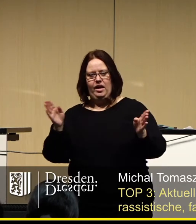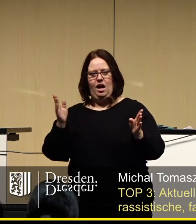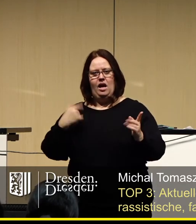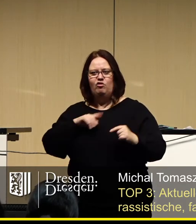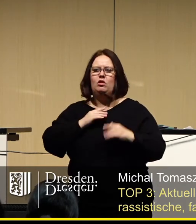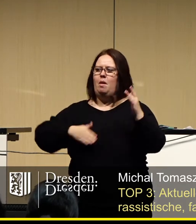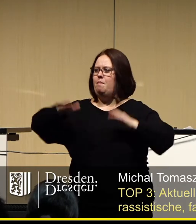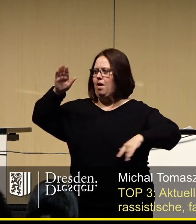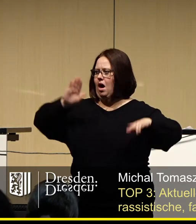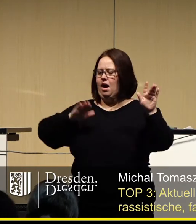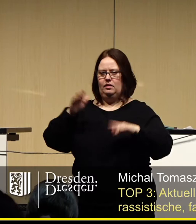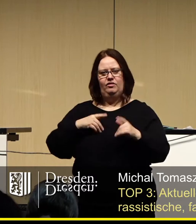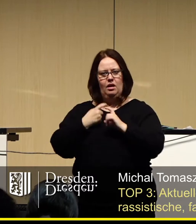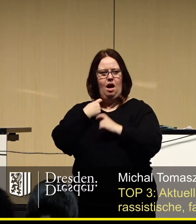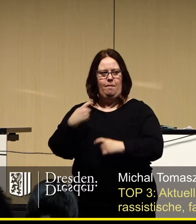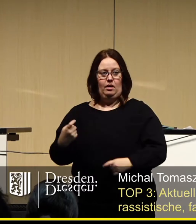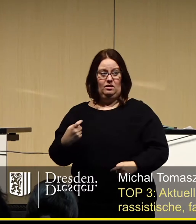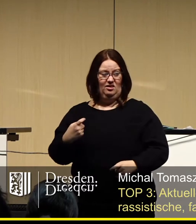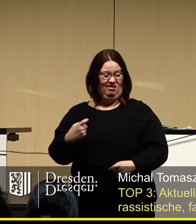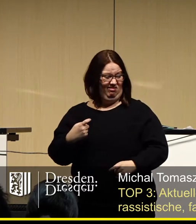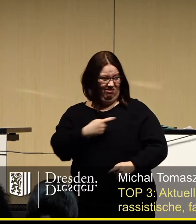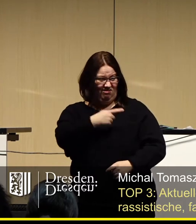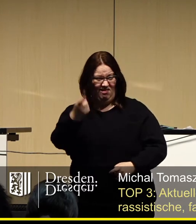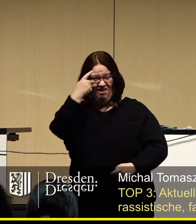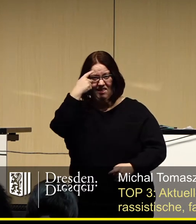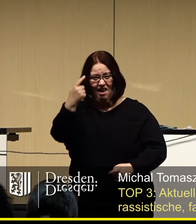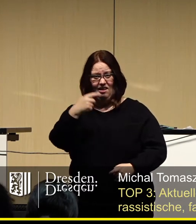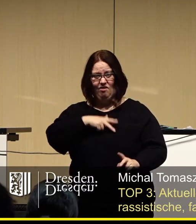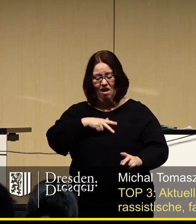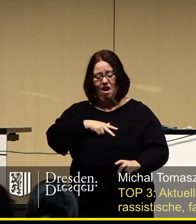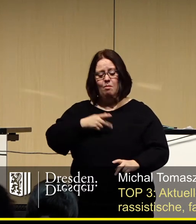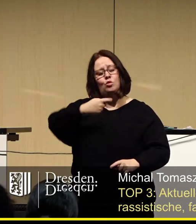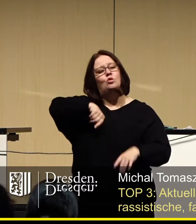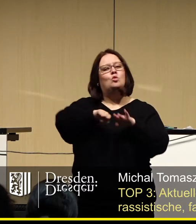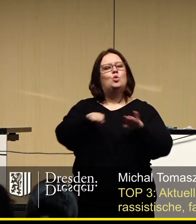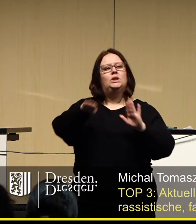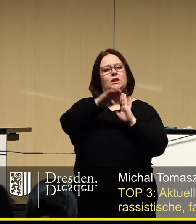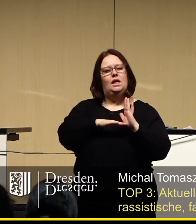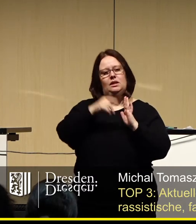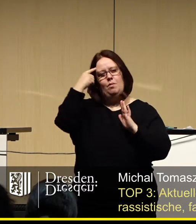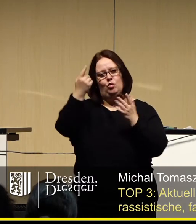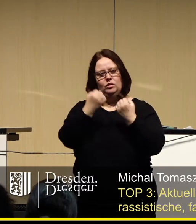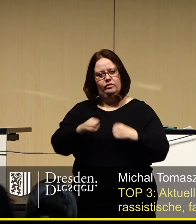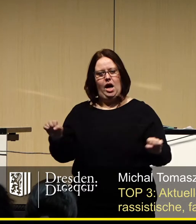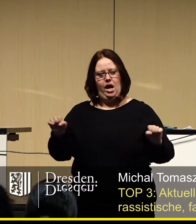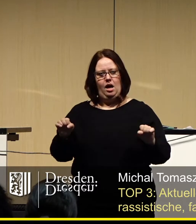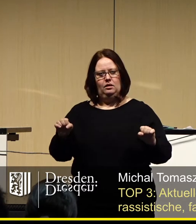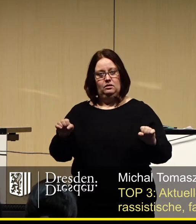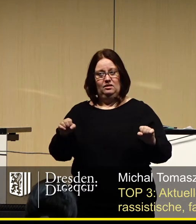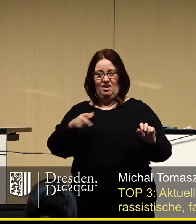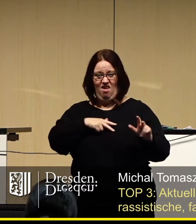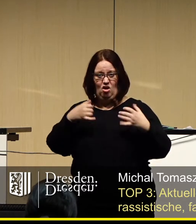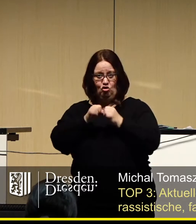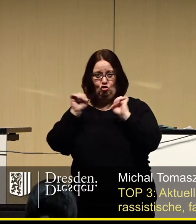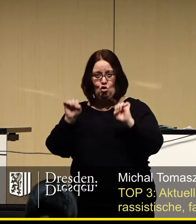abhängig wären. Glauben Sie wirklich, meine Damen und Herren, dass unsere durch das Grundgesetz garantierte Meinungsfreiheit weiterhin